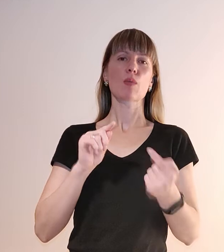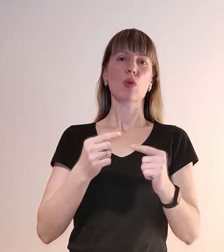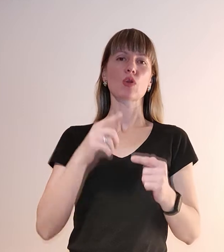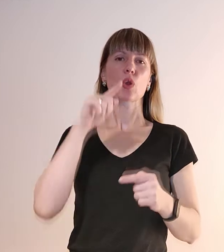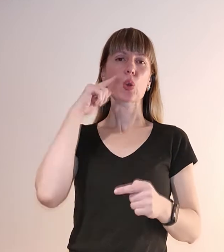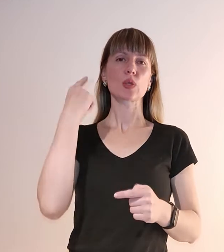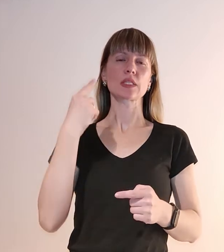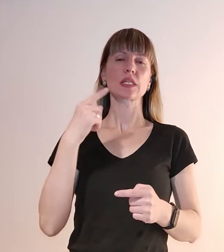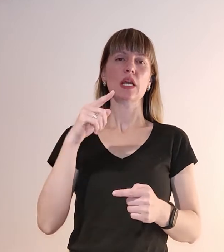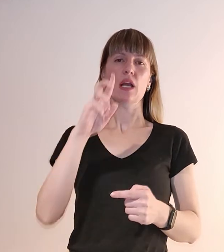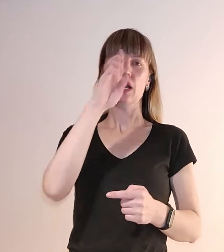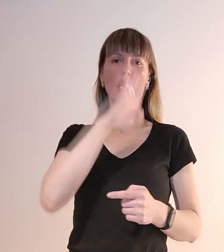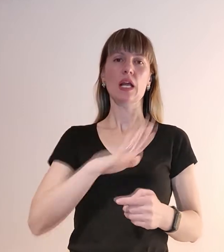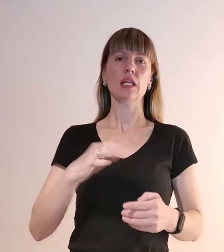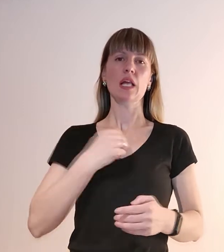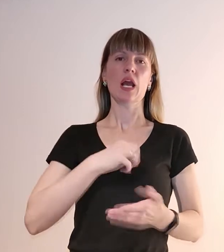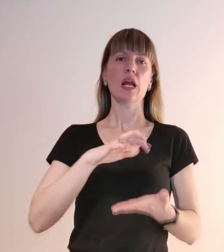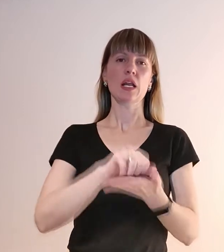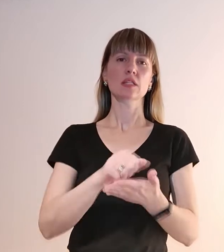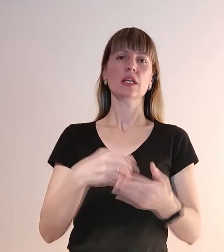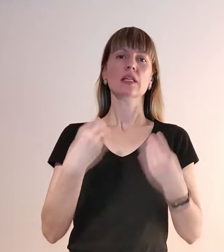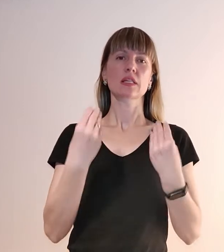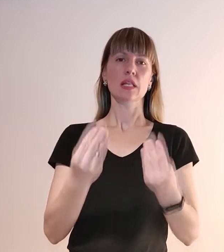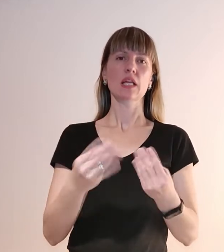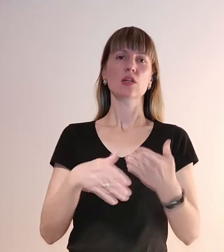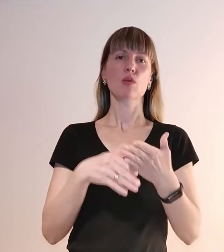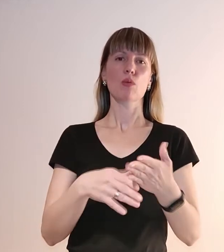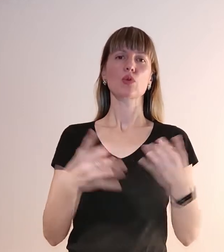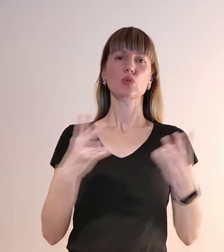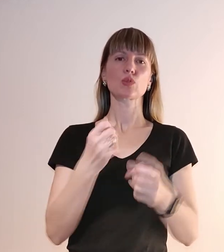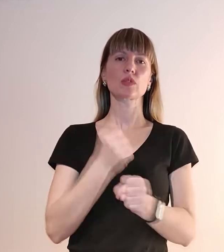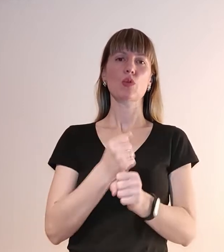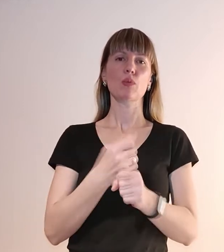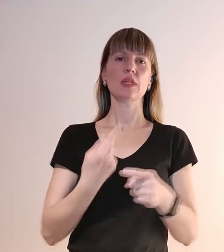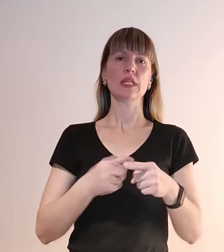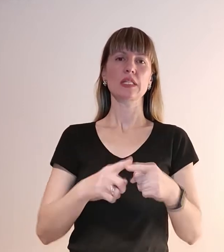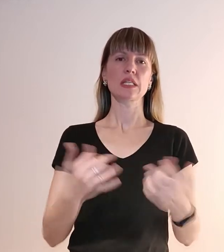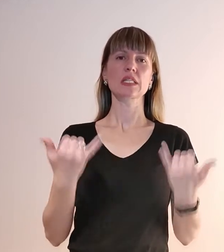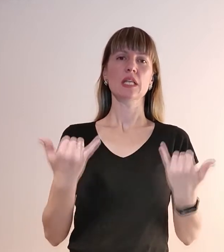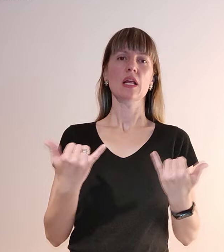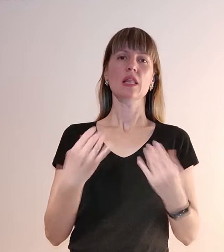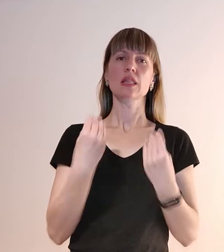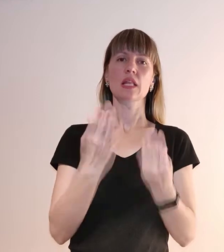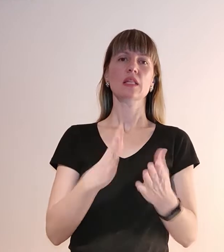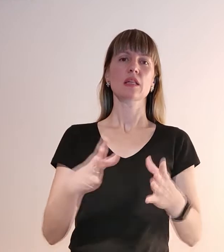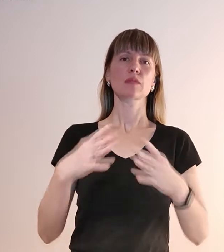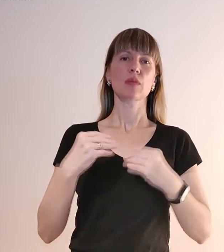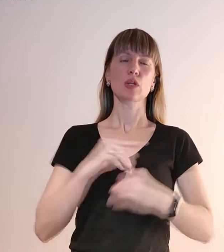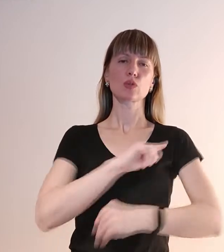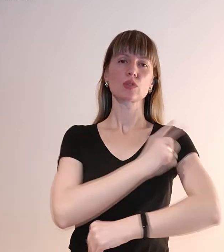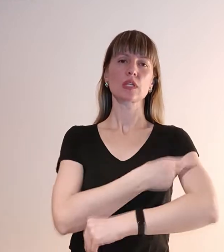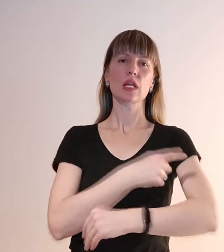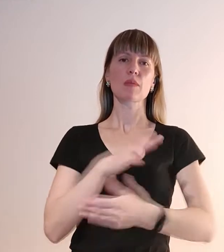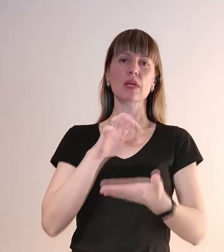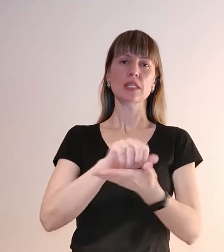дієву допомогу. І зробити це треба негайно. Не дамо спільними зусилами захарбнику окупувати